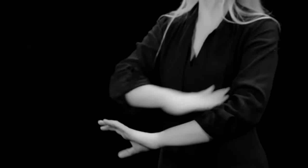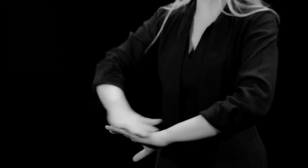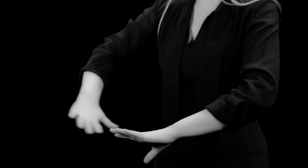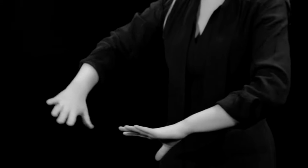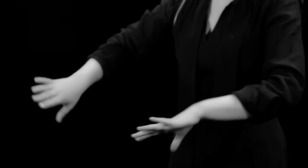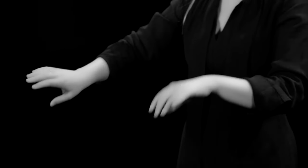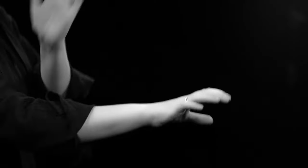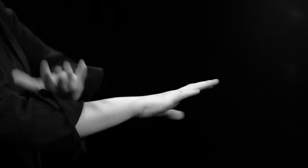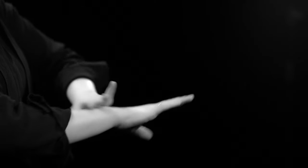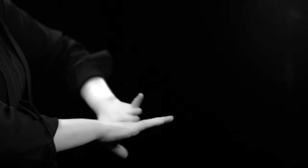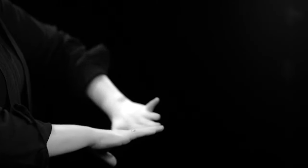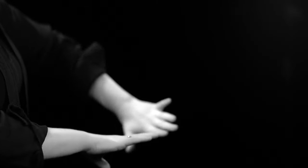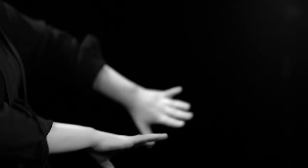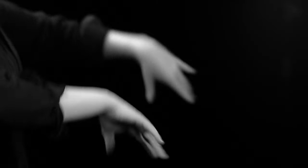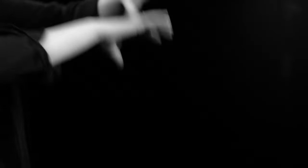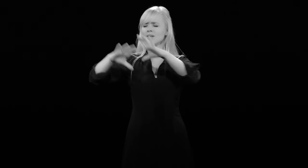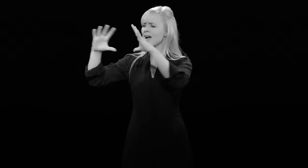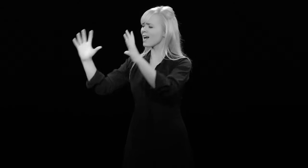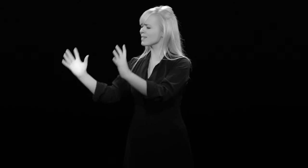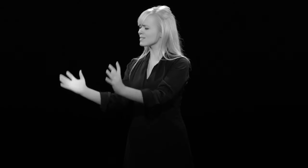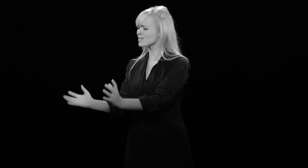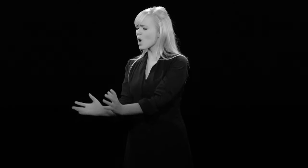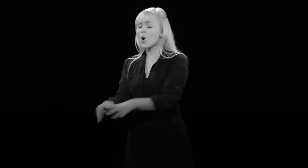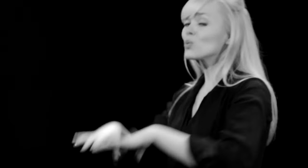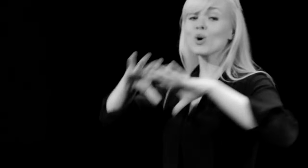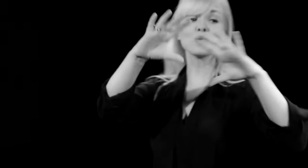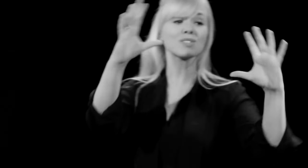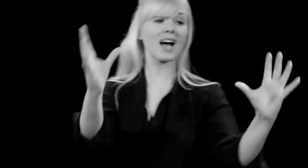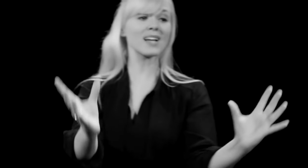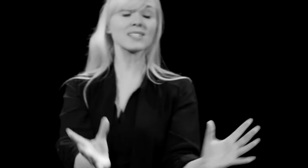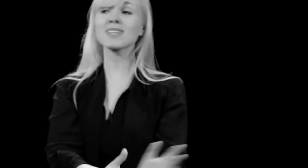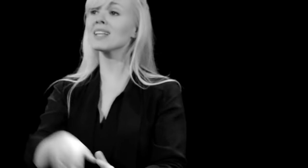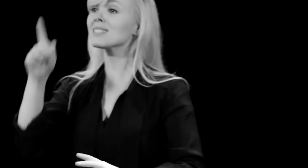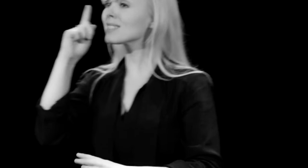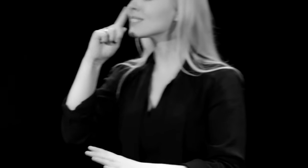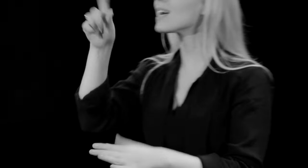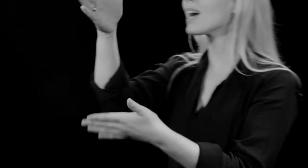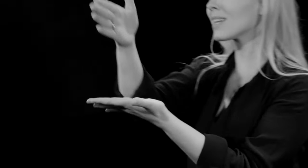Hände können alles und doch nur Teil des Ganzen sein